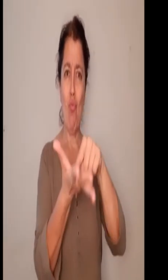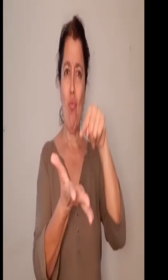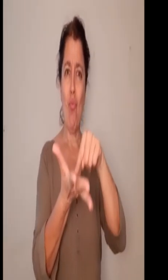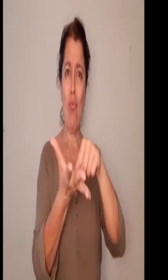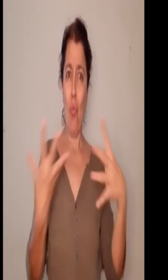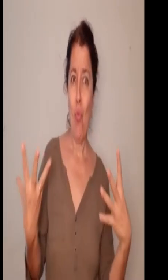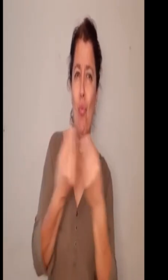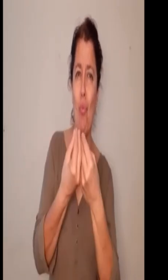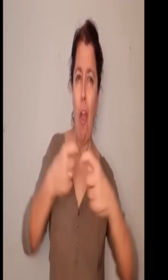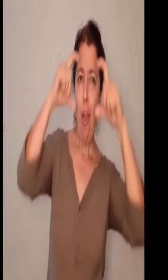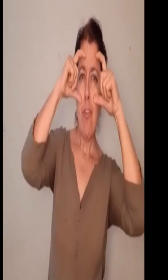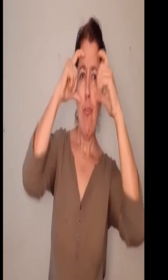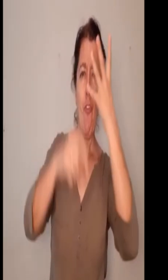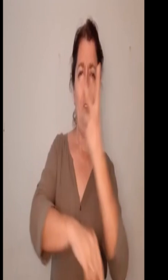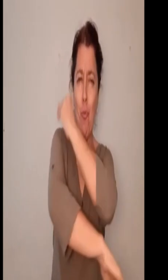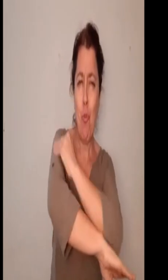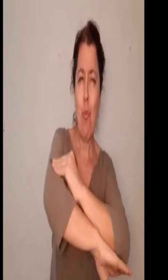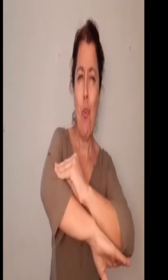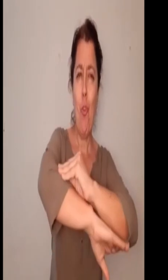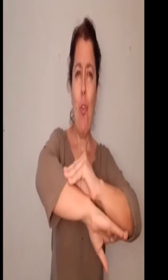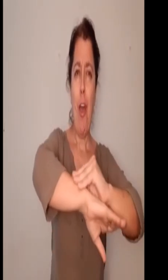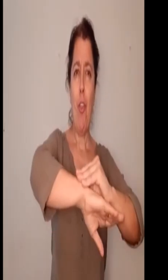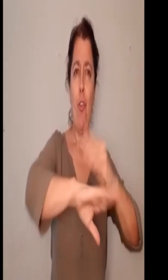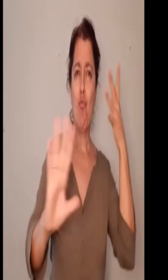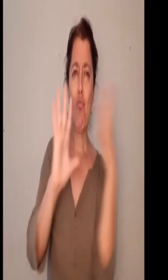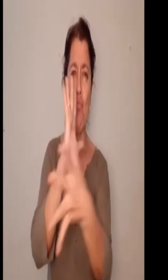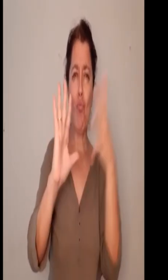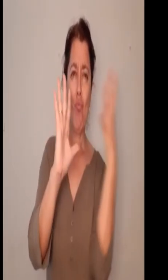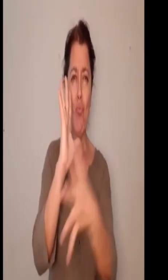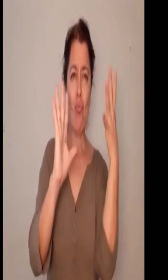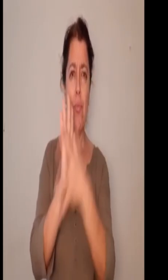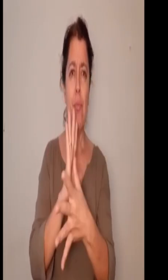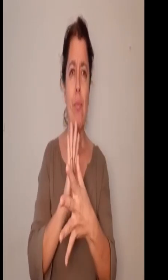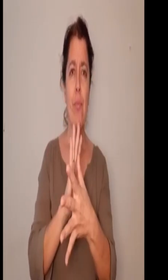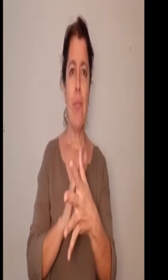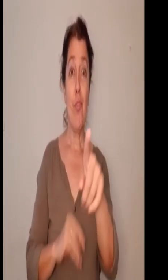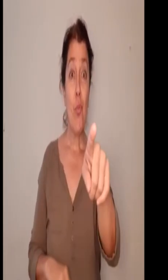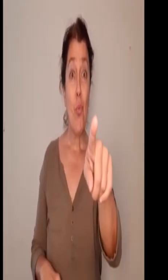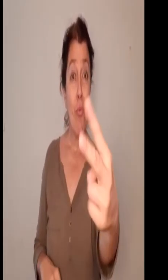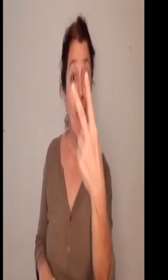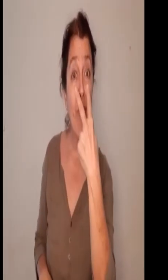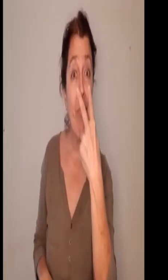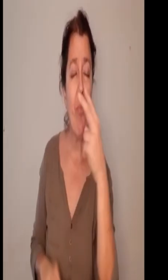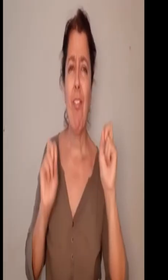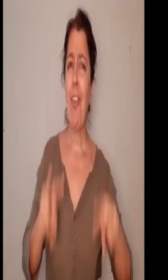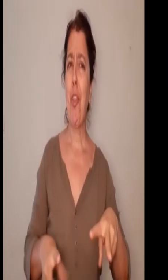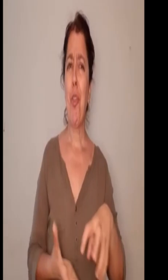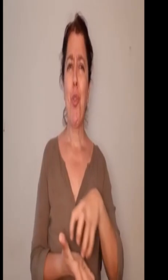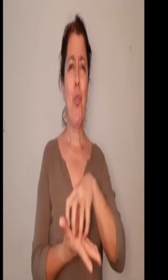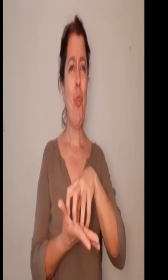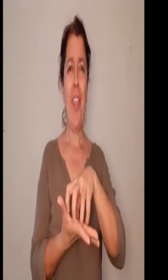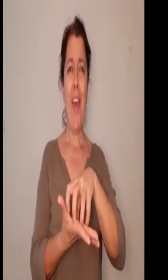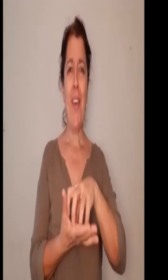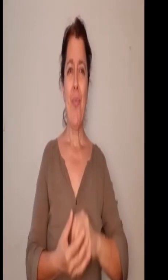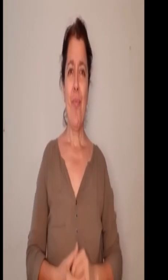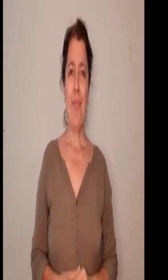No quiero más cifras, quiero actitud Pensar que mañana quizás